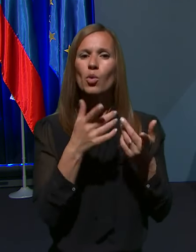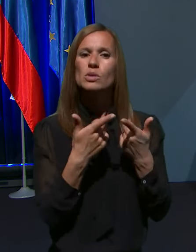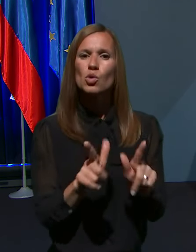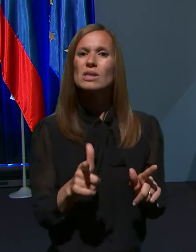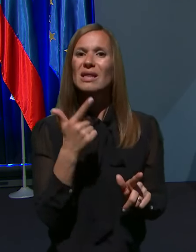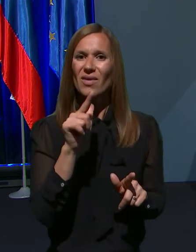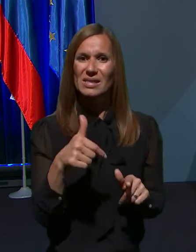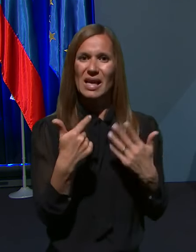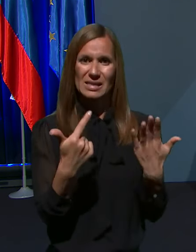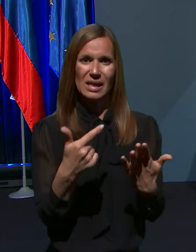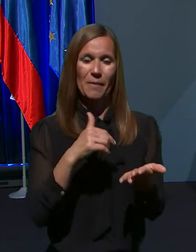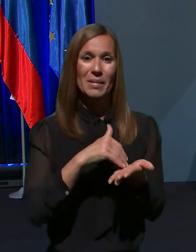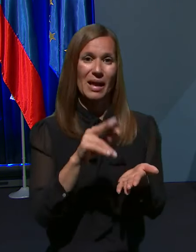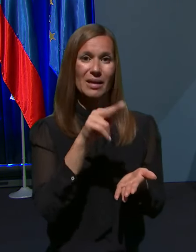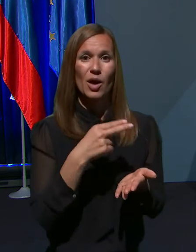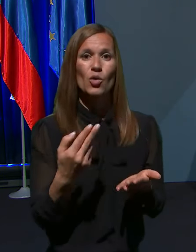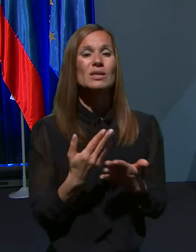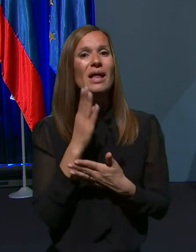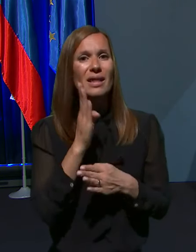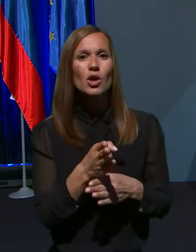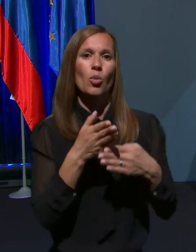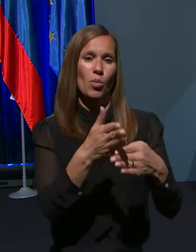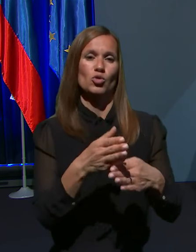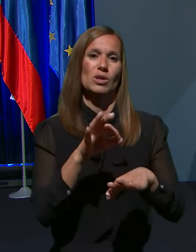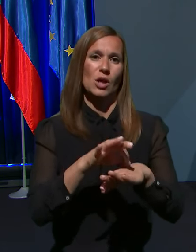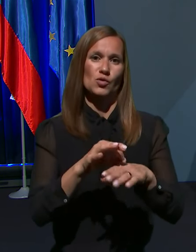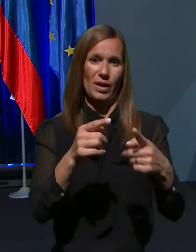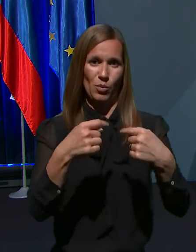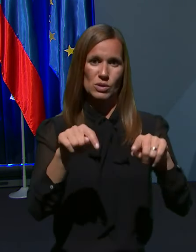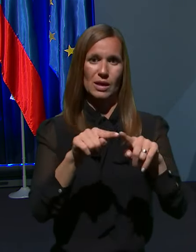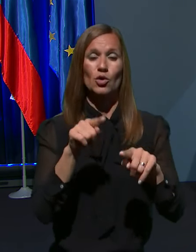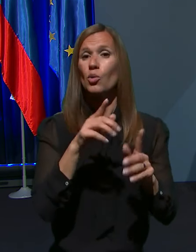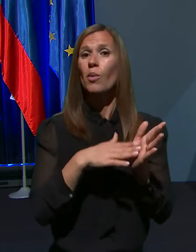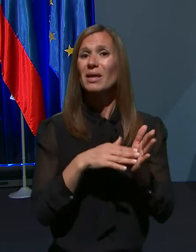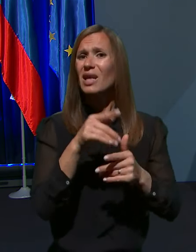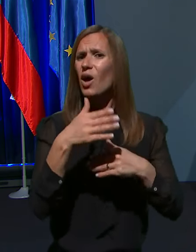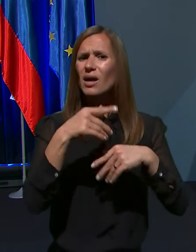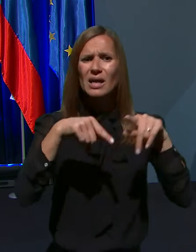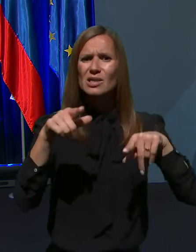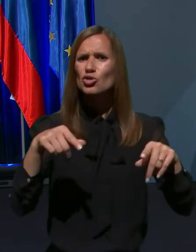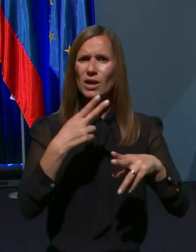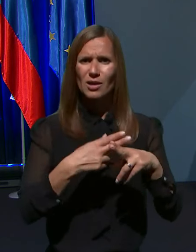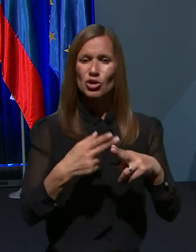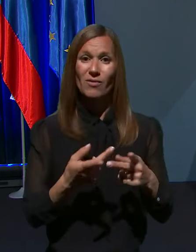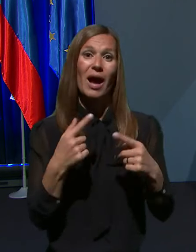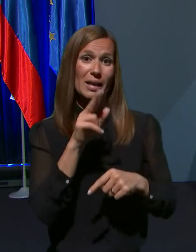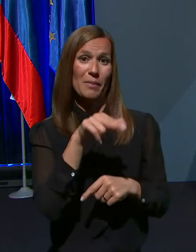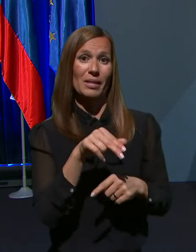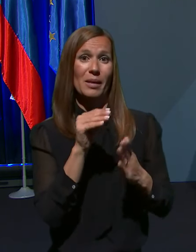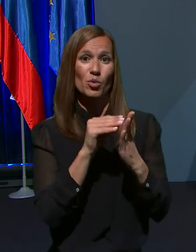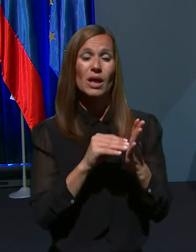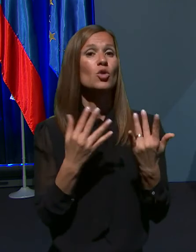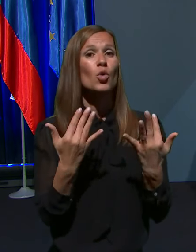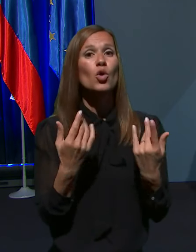,7 milijarde evrov za neposredno pomoč zdravstvenemu sektorju, torej v različnih državah ali morda razpolagate s podatkom, koliko